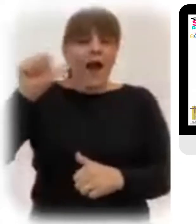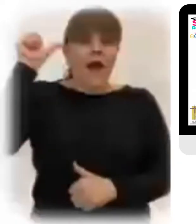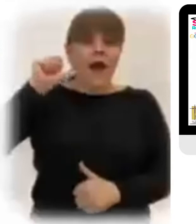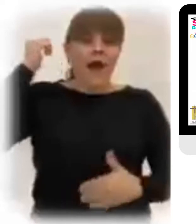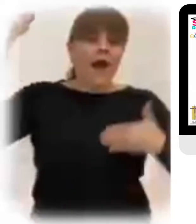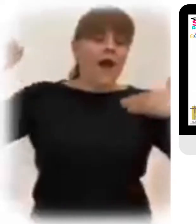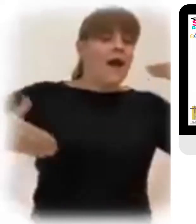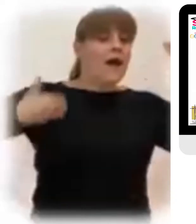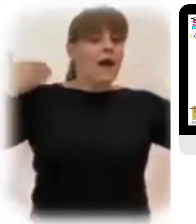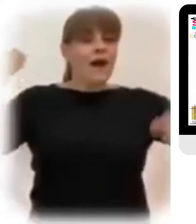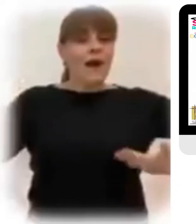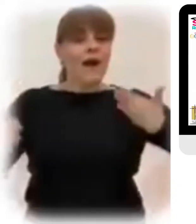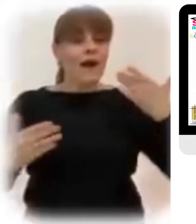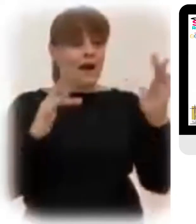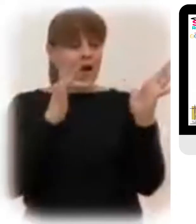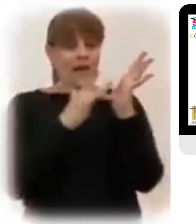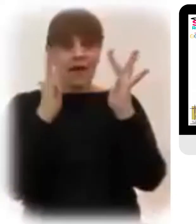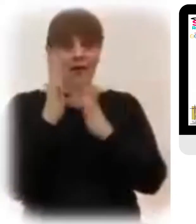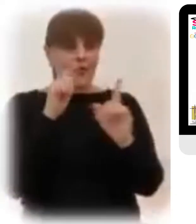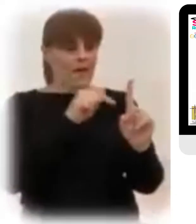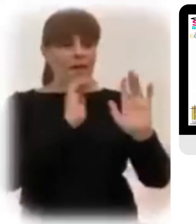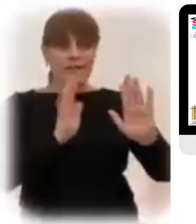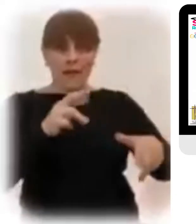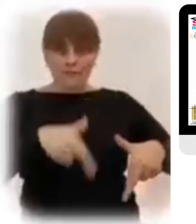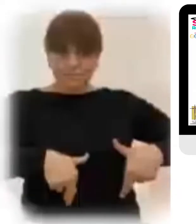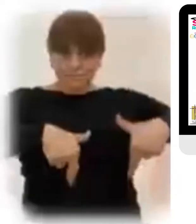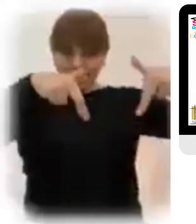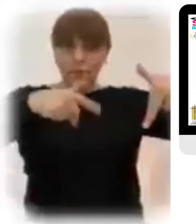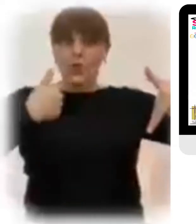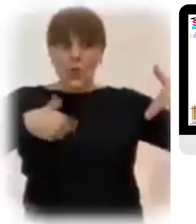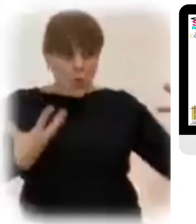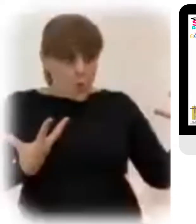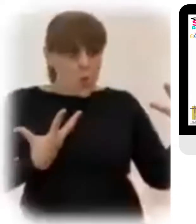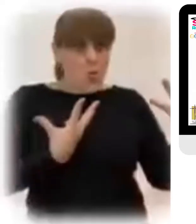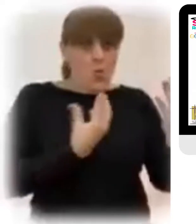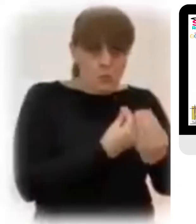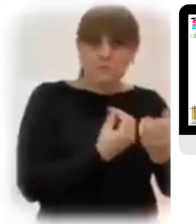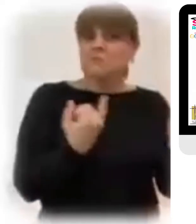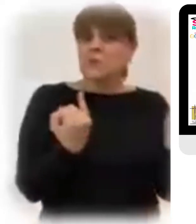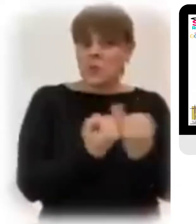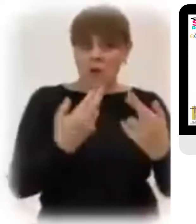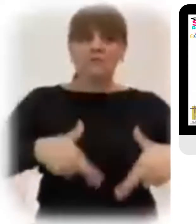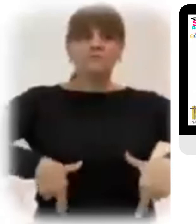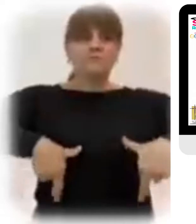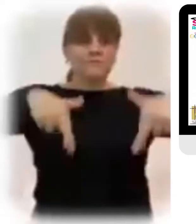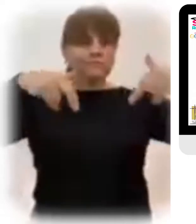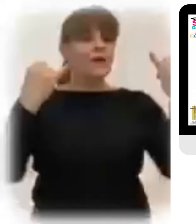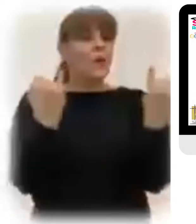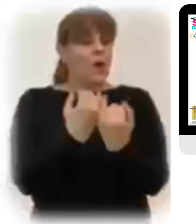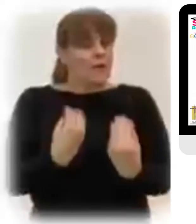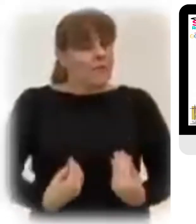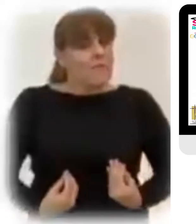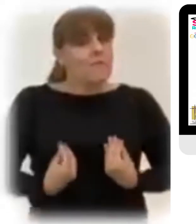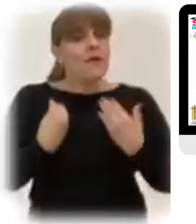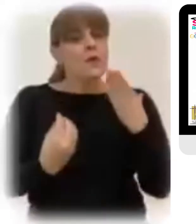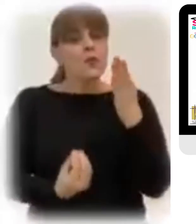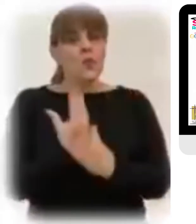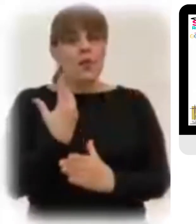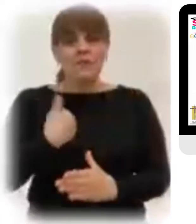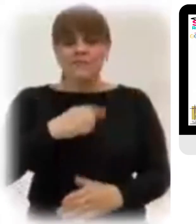resucitado Y con él también nosotros tendremos resurrección y vida Ya no debemos temer